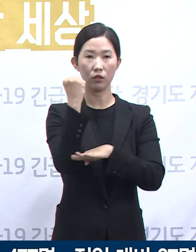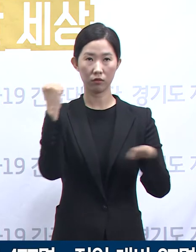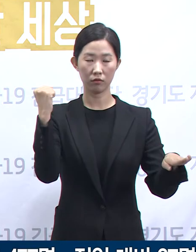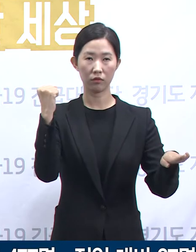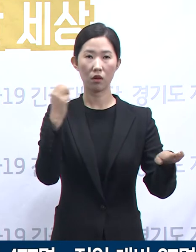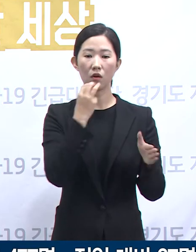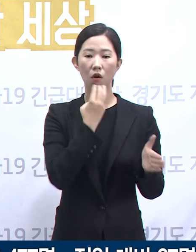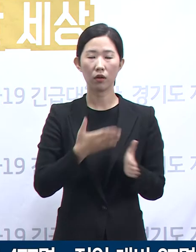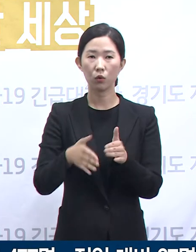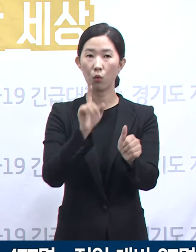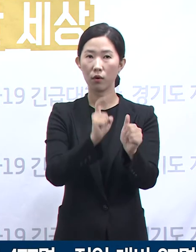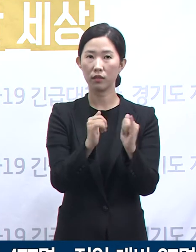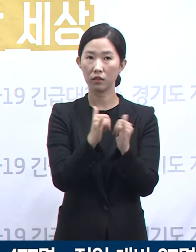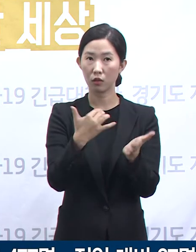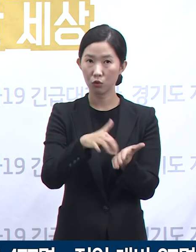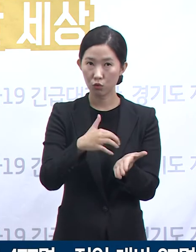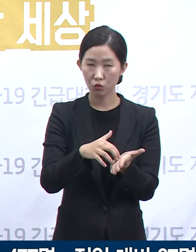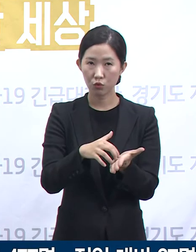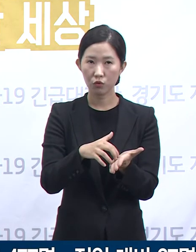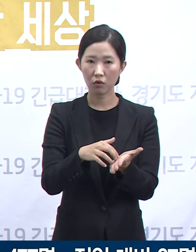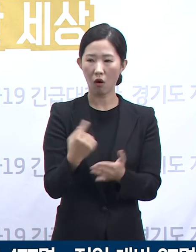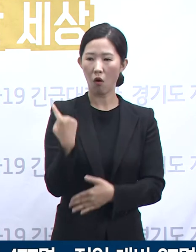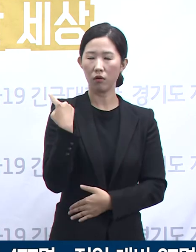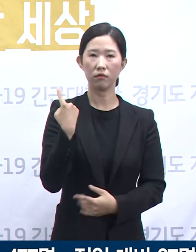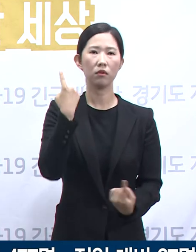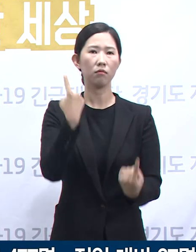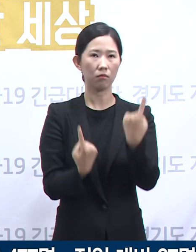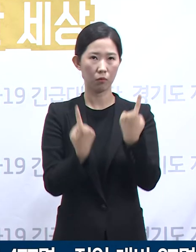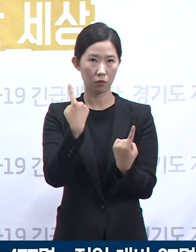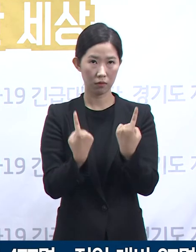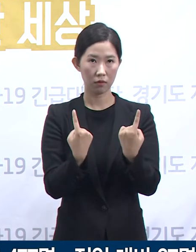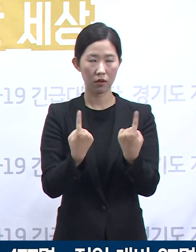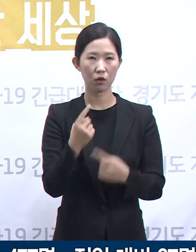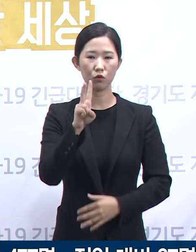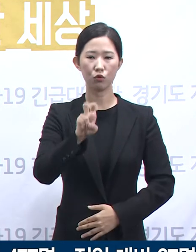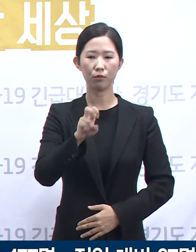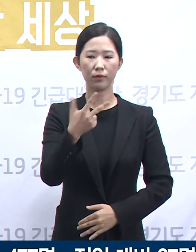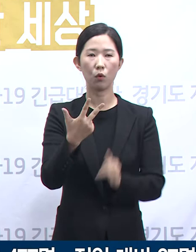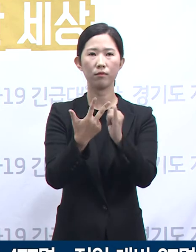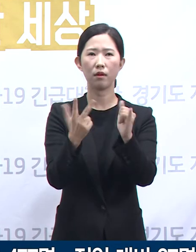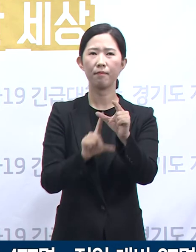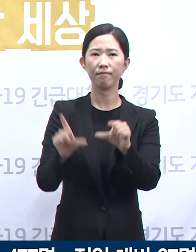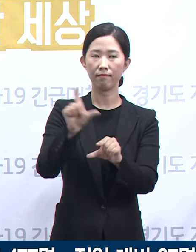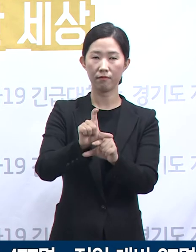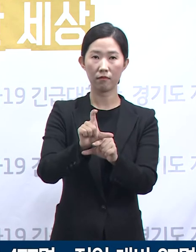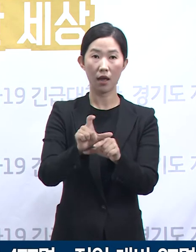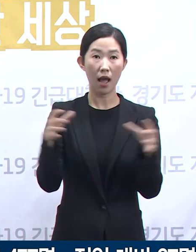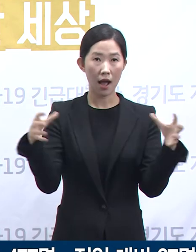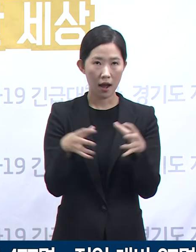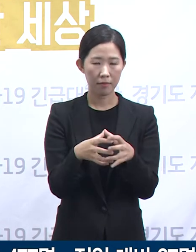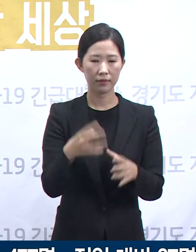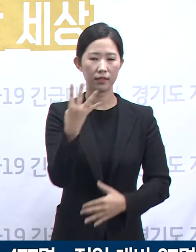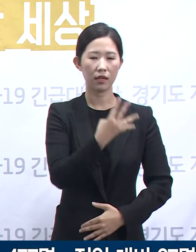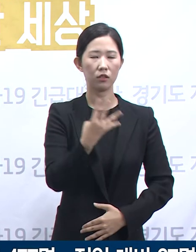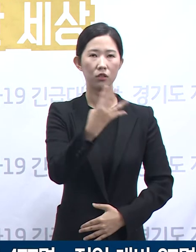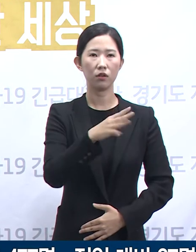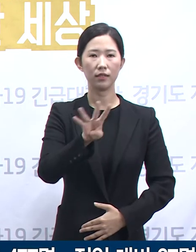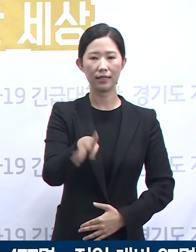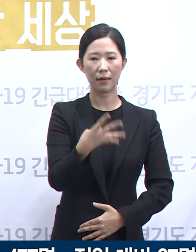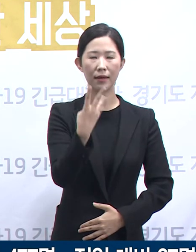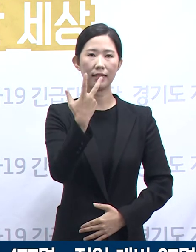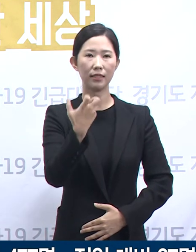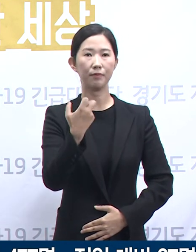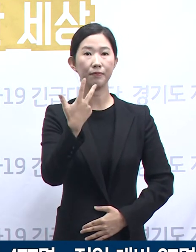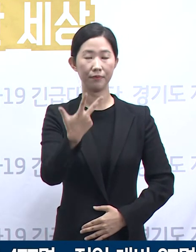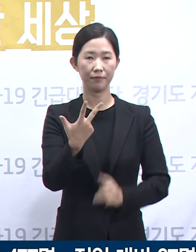경기도의 확진자 수는 전일 오전 0시 대비 27명이 증가한 총 4,477명으로